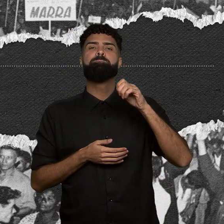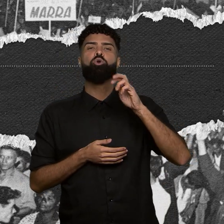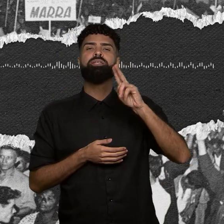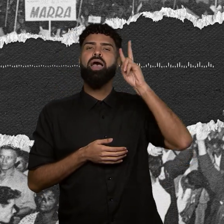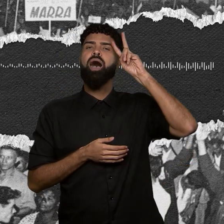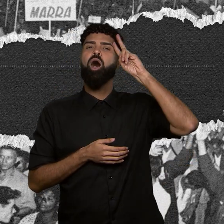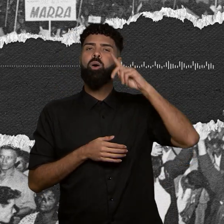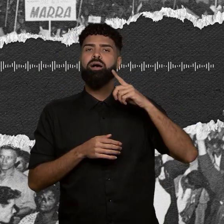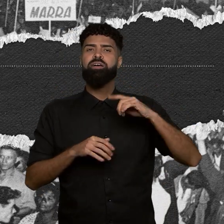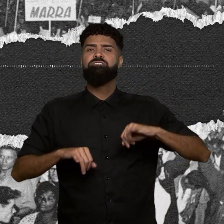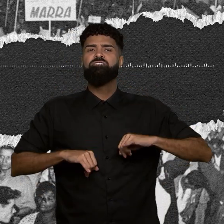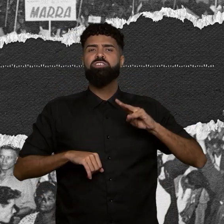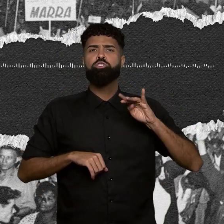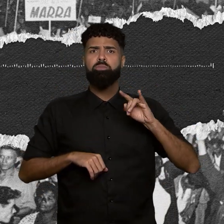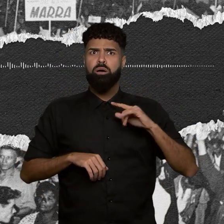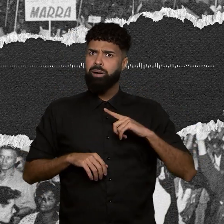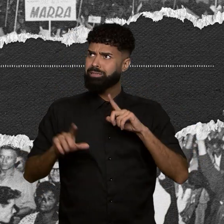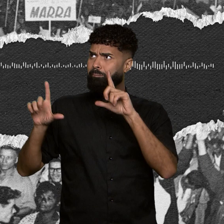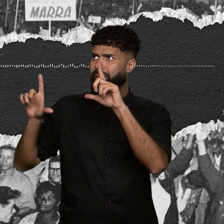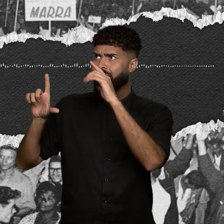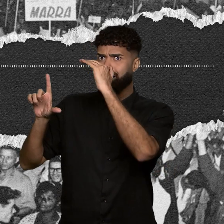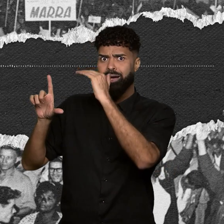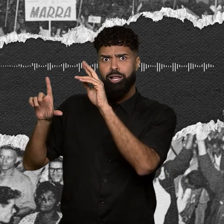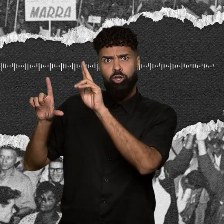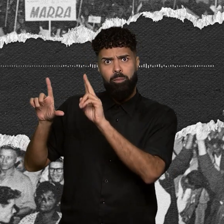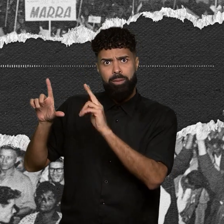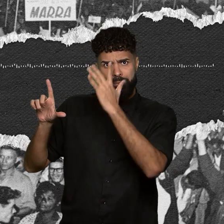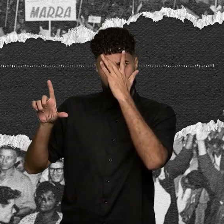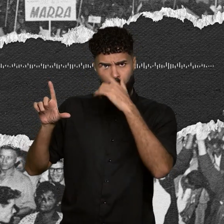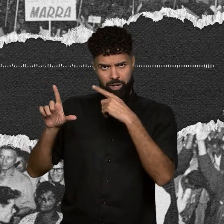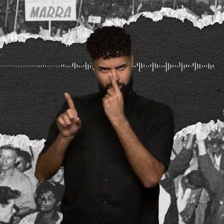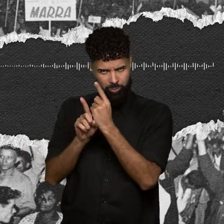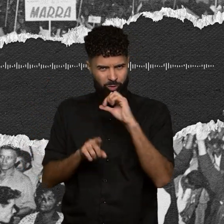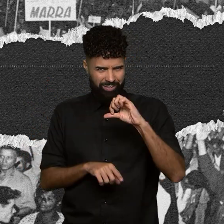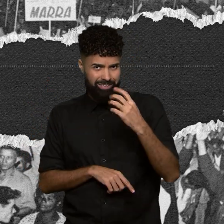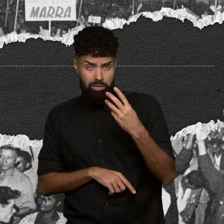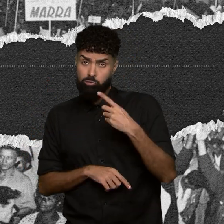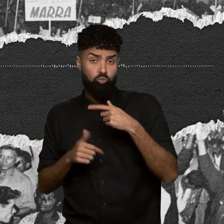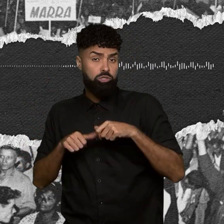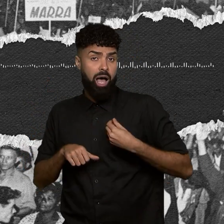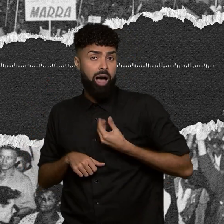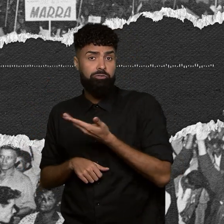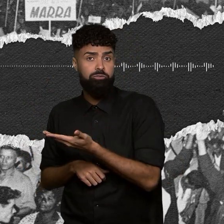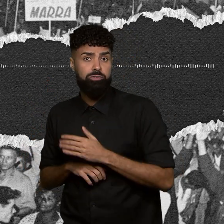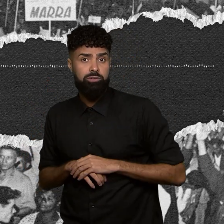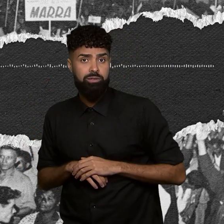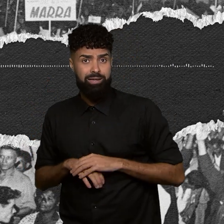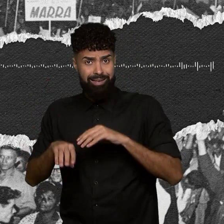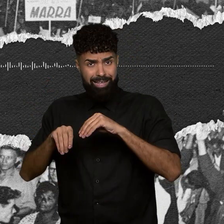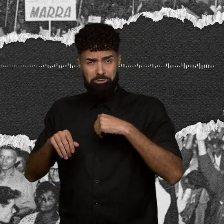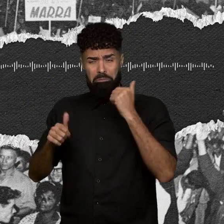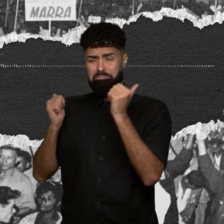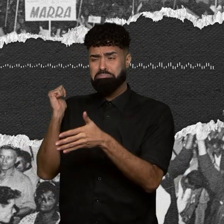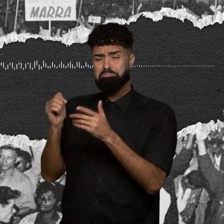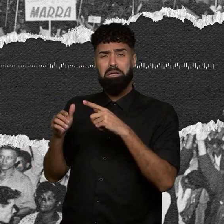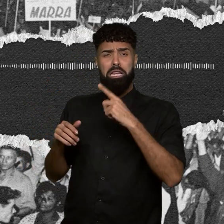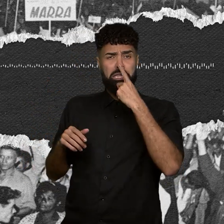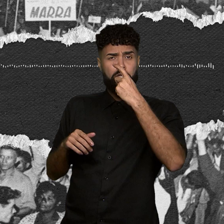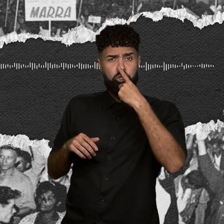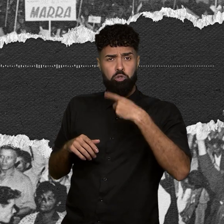mas nem a placa com o nome das pessoas identificadas que morreram estava lá. O terreno juntava lixo, mato alto e uma cruz singela,